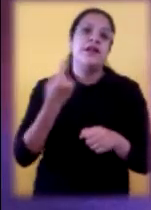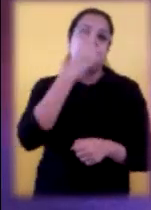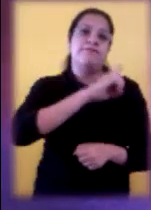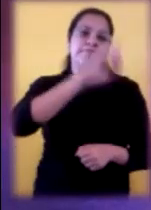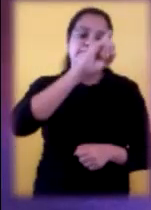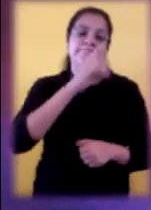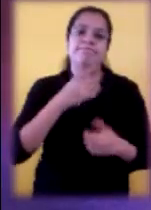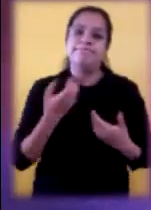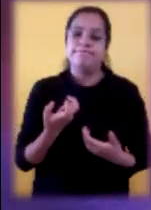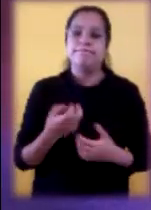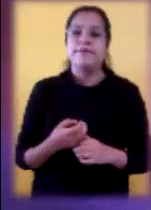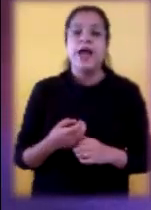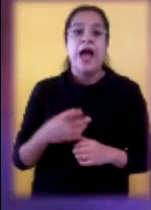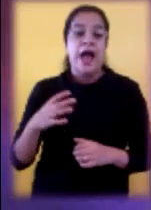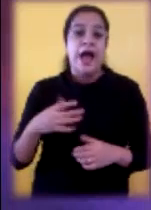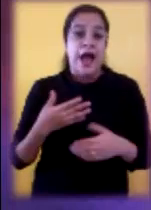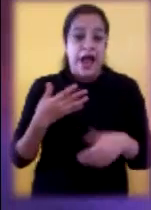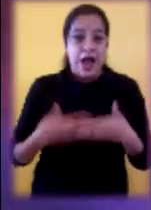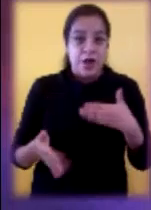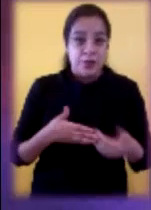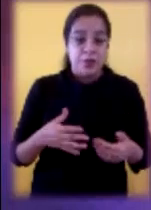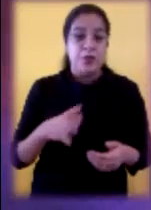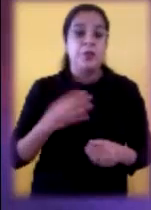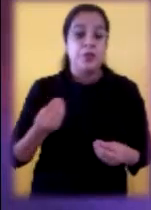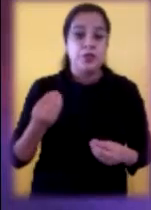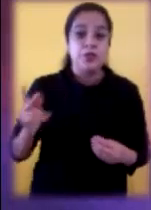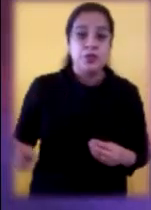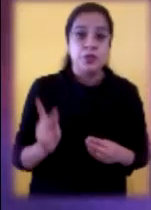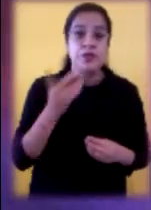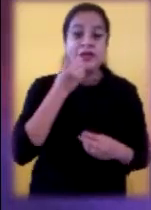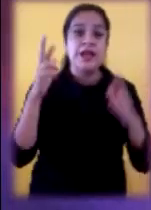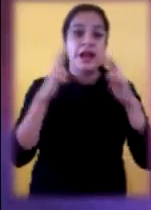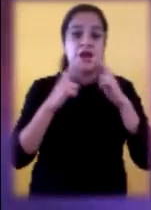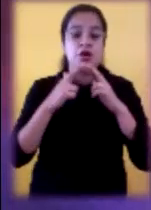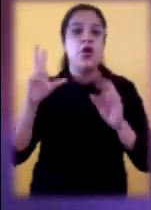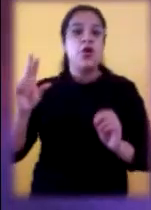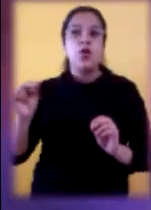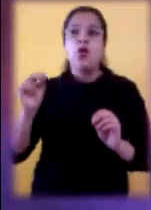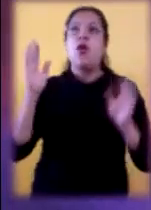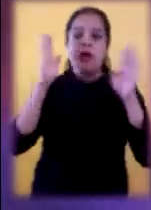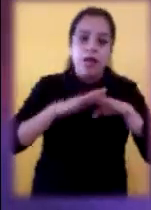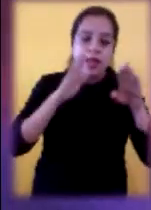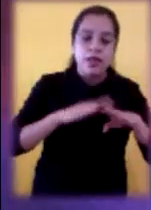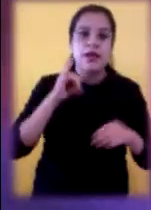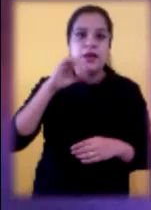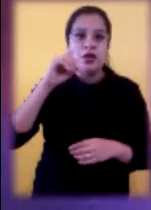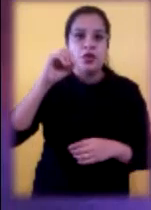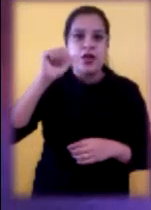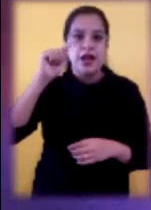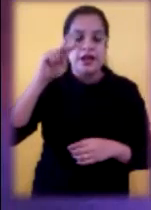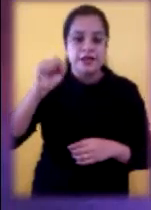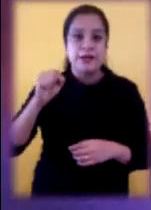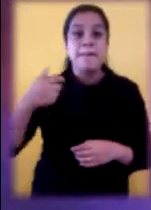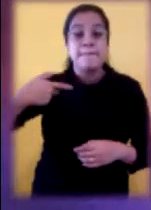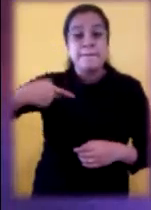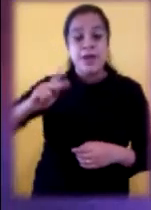los pueblos se definen a sí mismos como religiosos y no idólatras. Pero en su diario a actuar, confían más